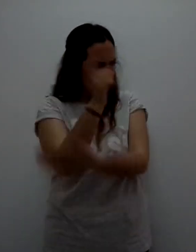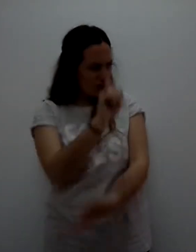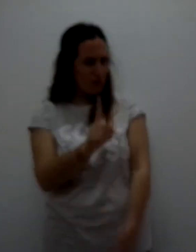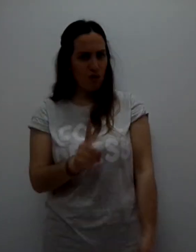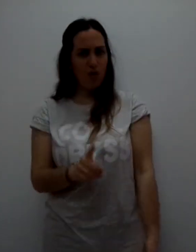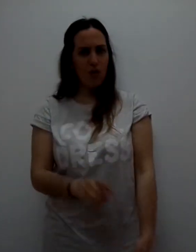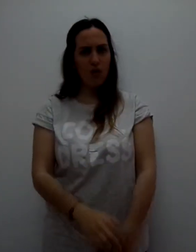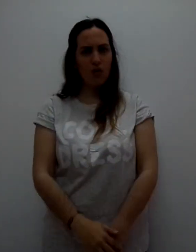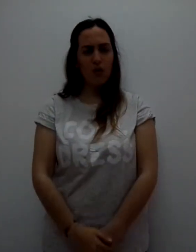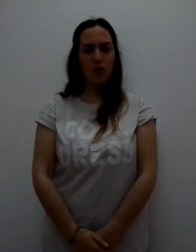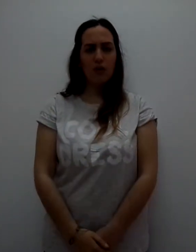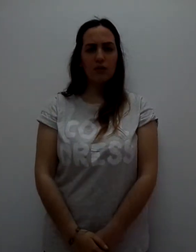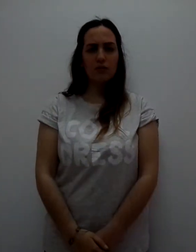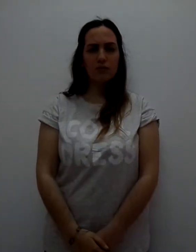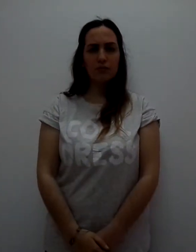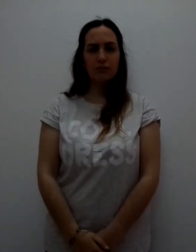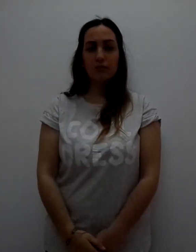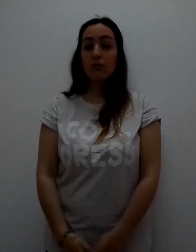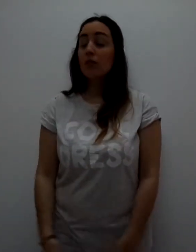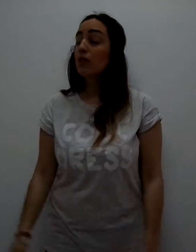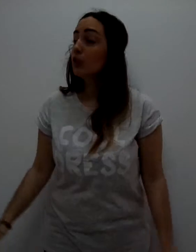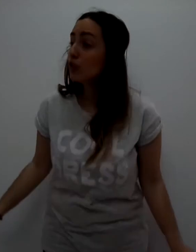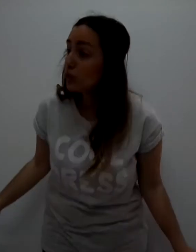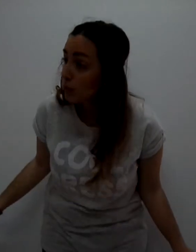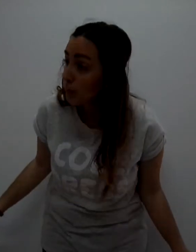Su majestad. Quiero saber.